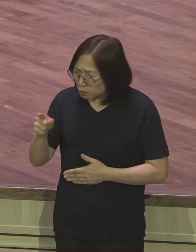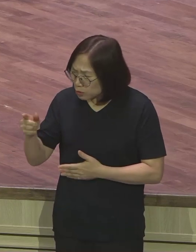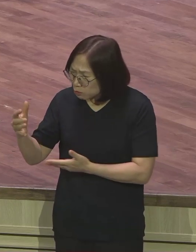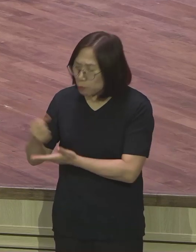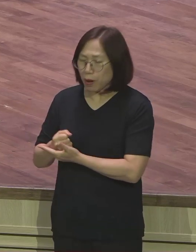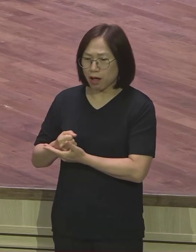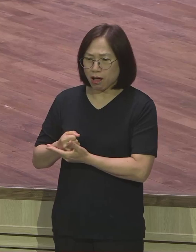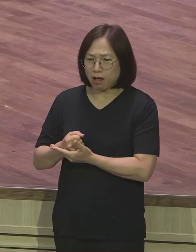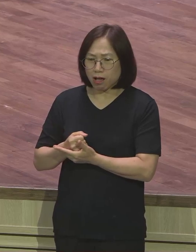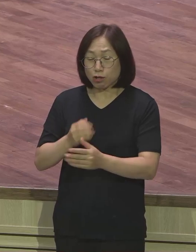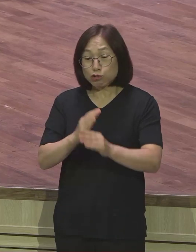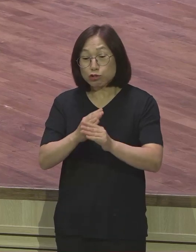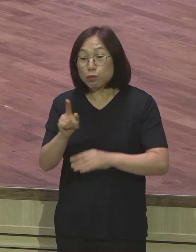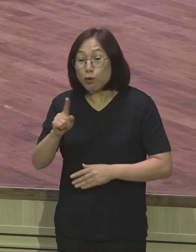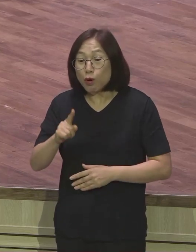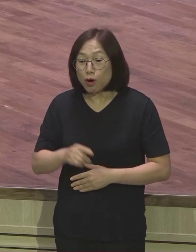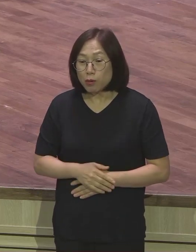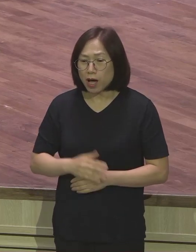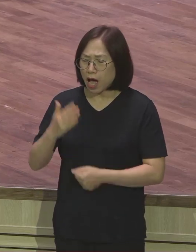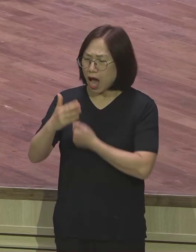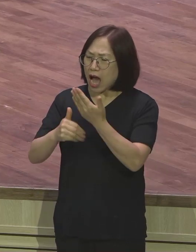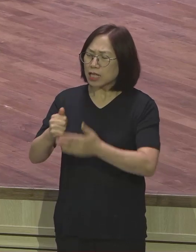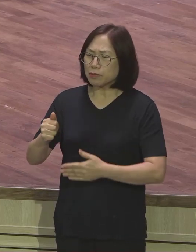모든 중심에는 뭐가 있습니까? 하나님이 아니라 나